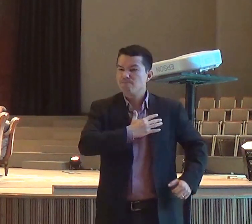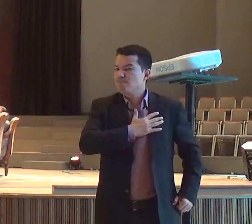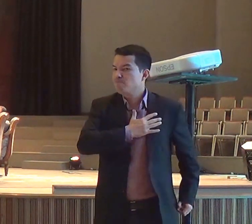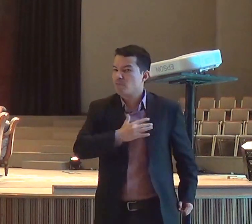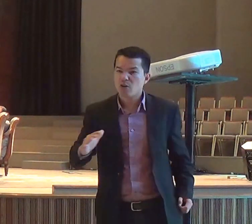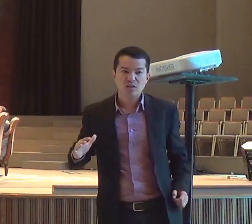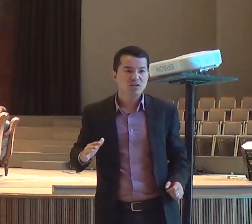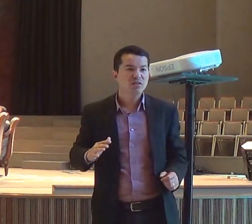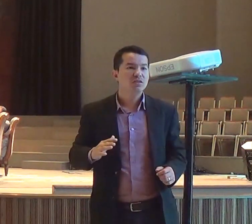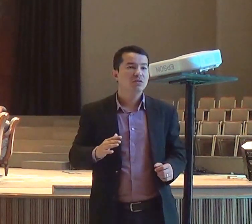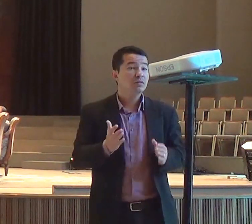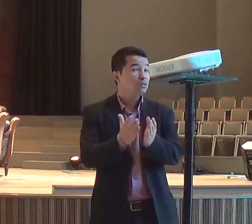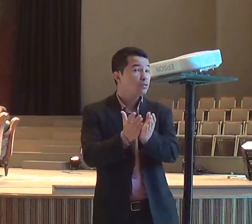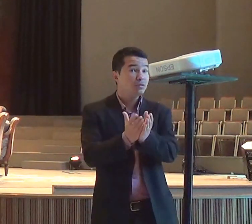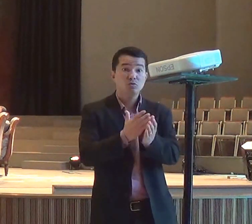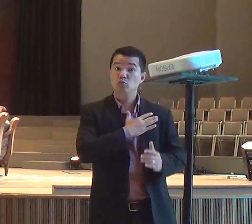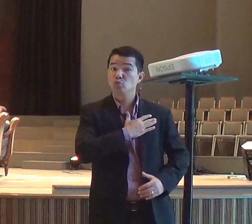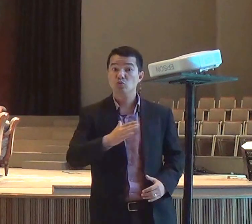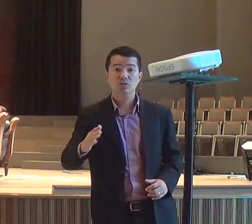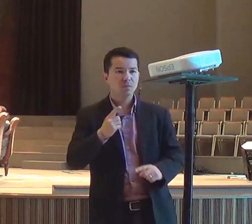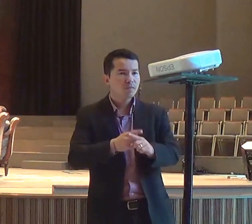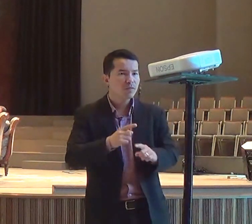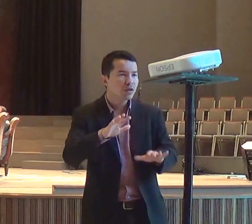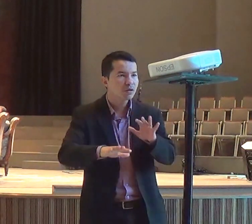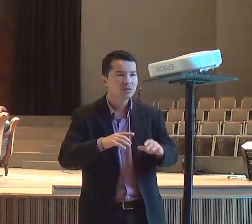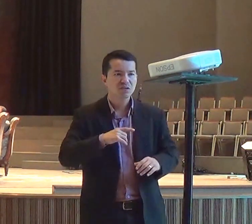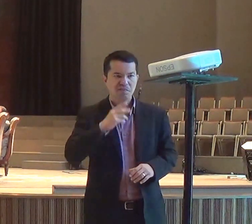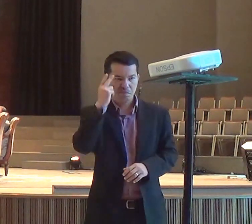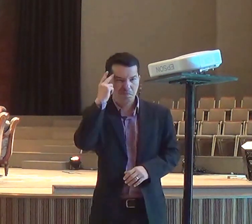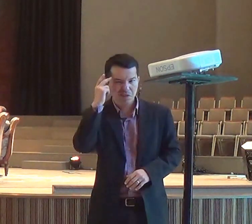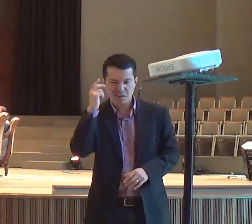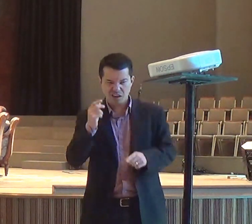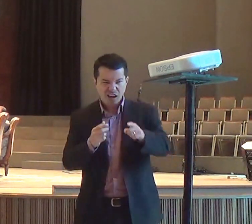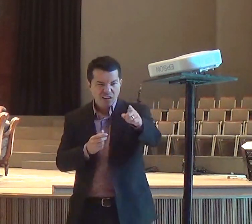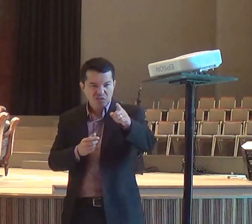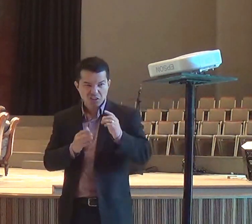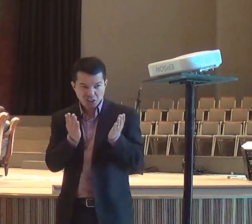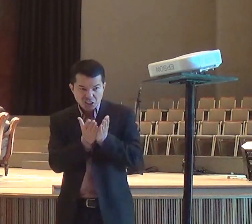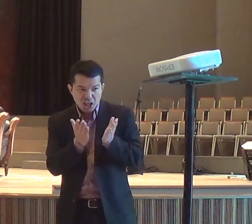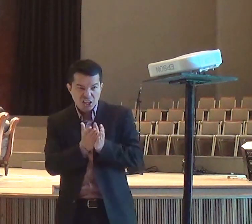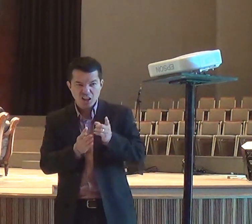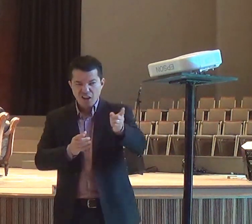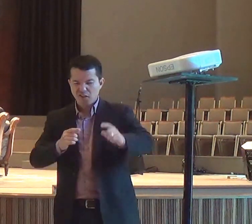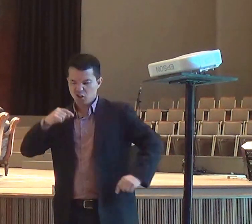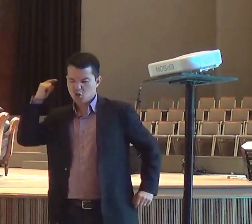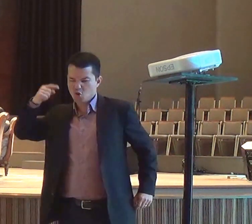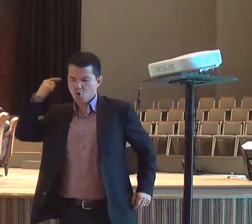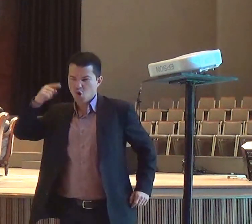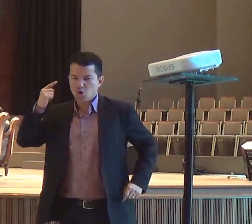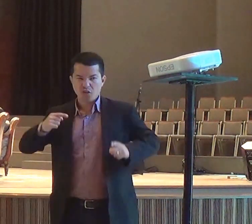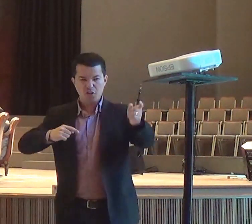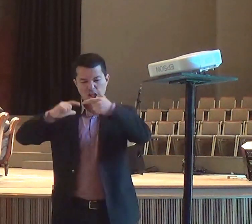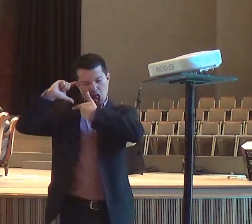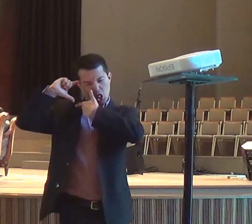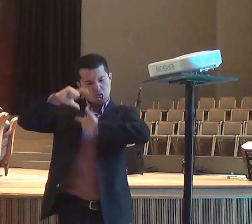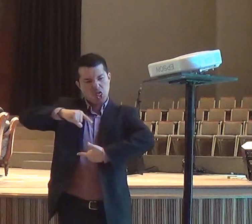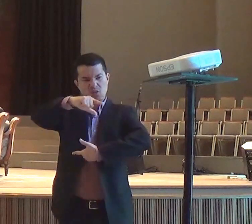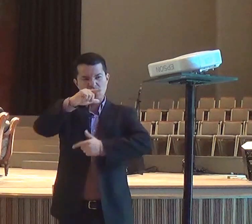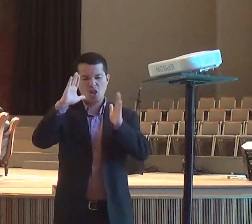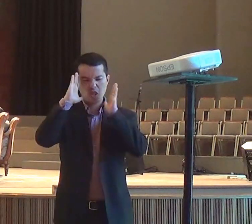eles tinham medo, serem vistos, como loucos, fanáticos, radicais, intolerantes,